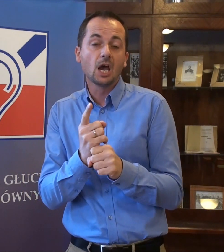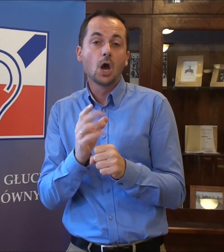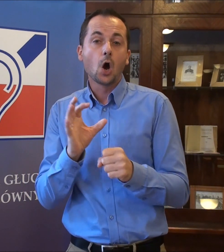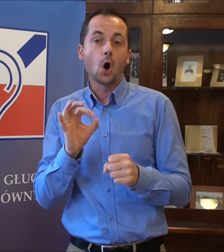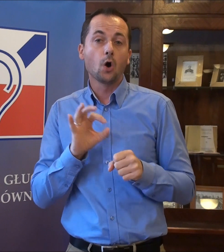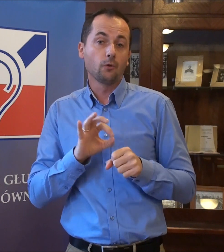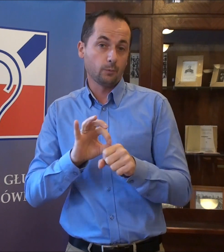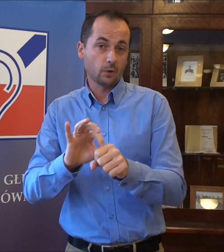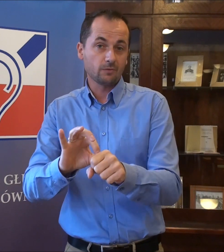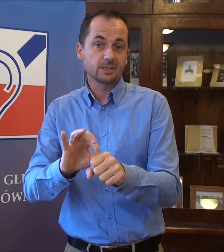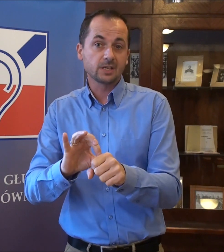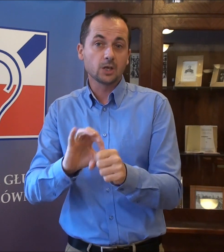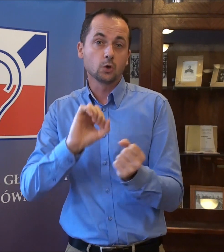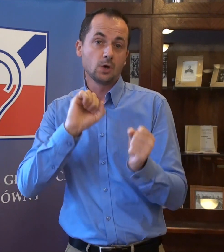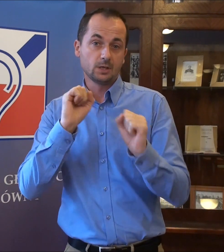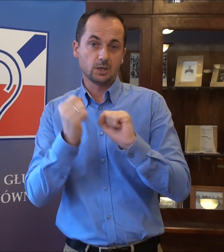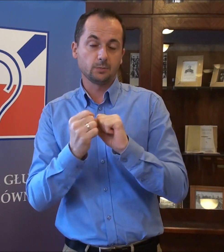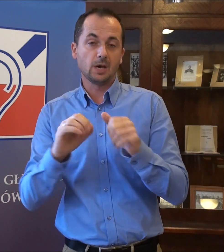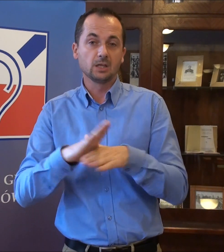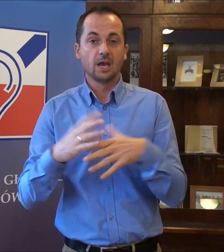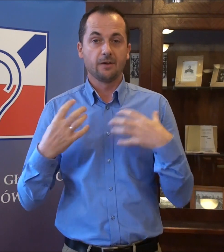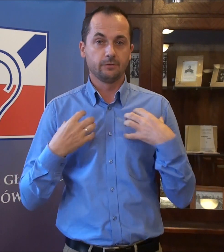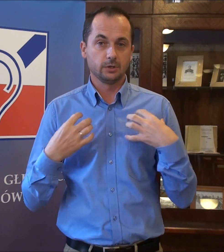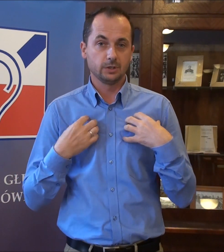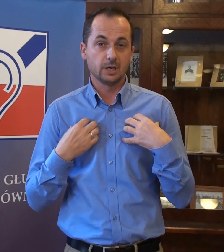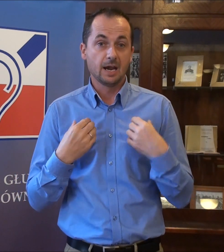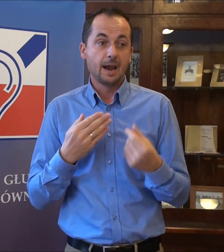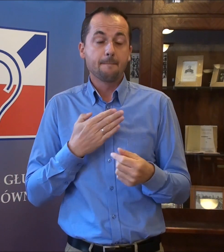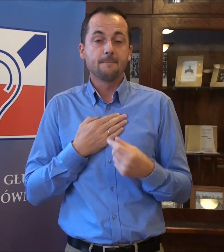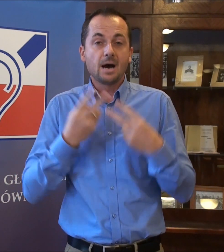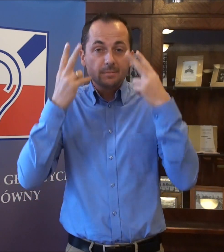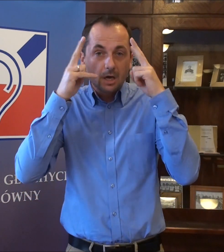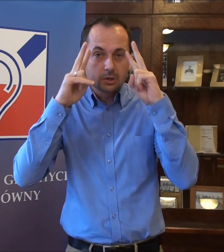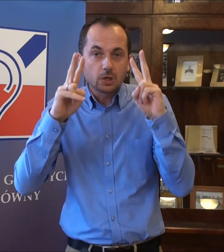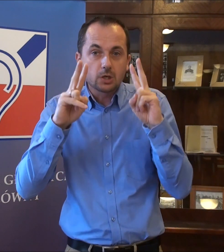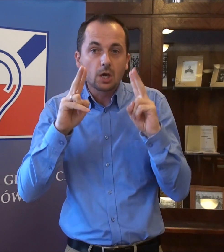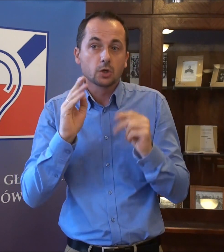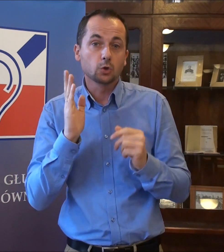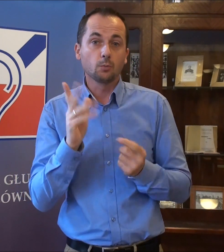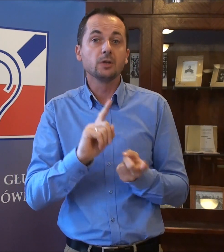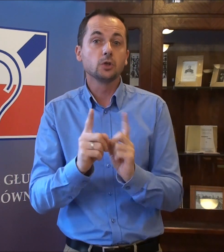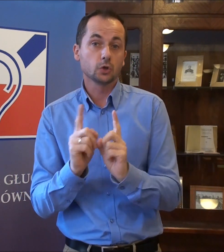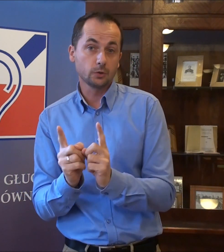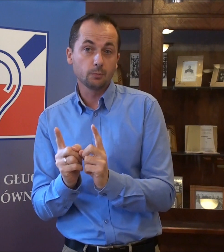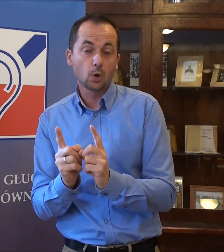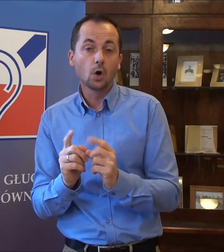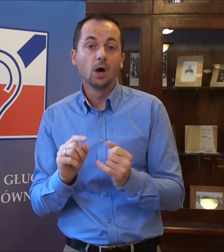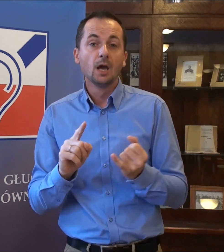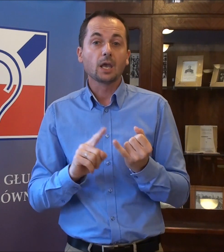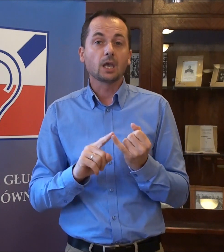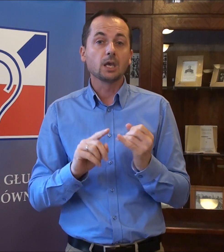o wprowadzeniu tych zmian w życie. Mam nadzieję, że to będzie szybko i